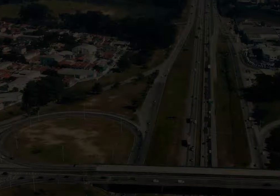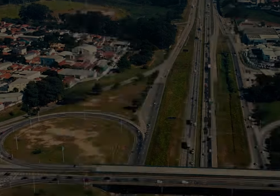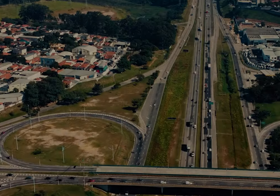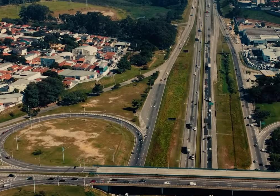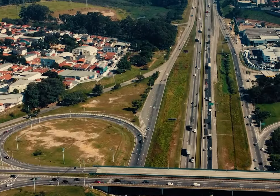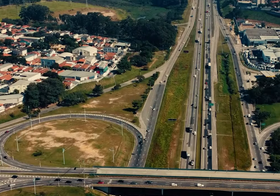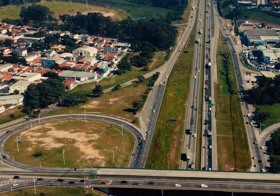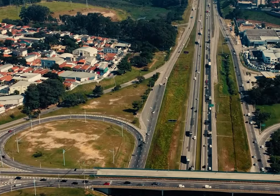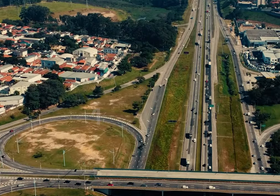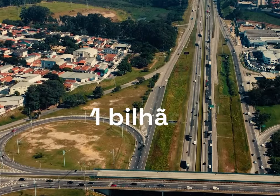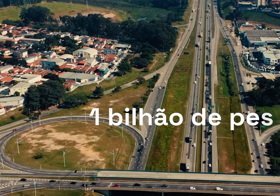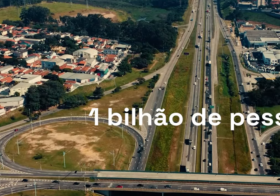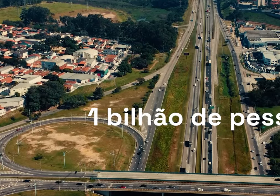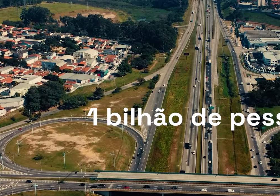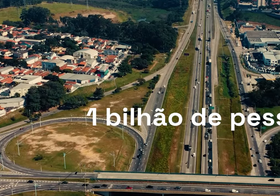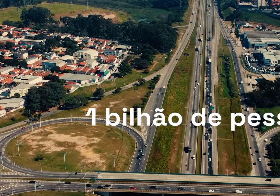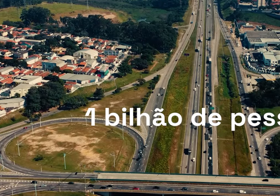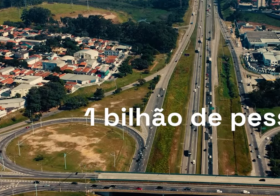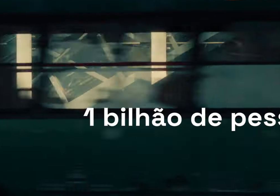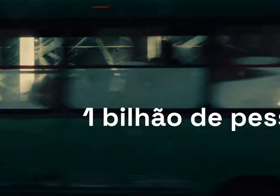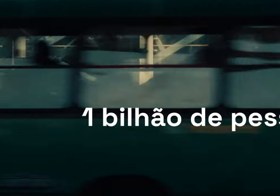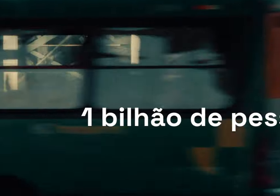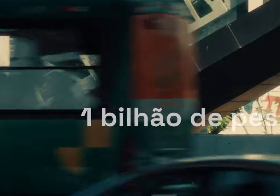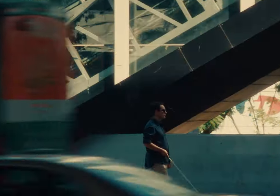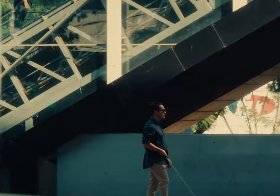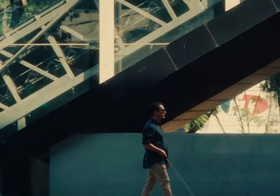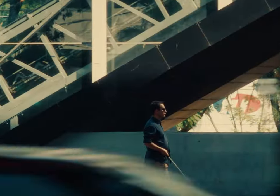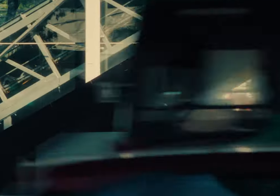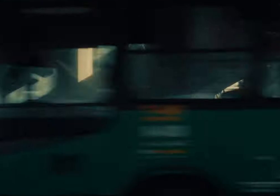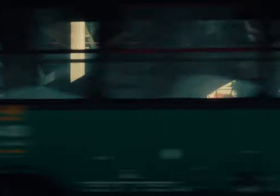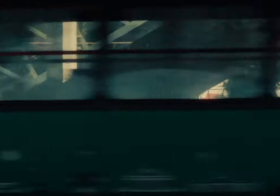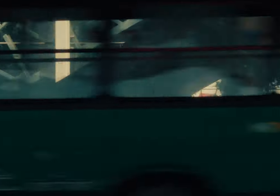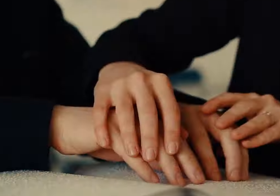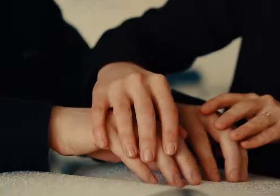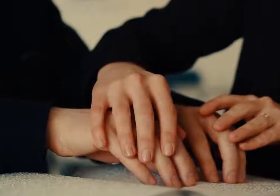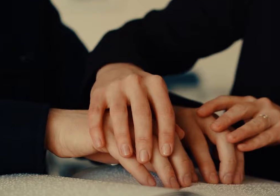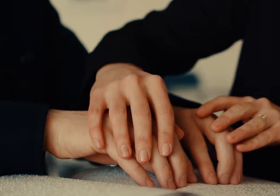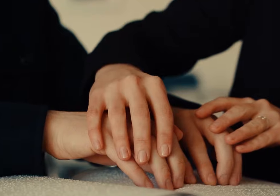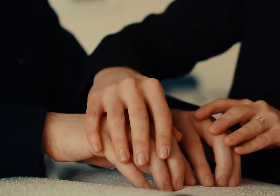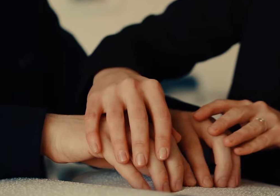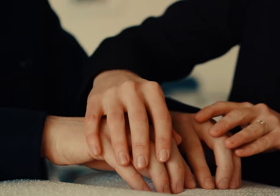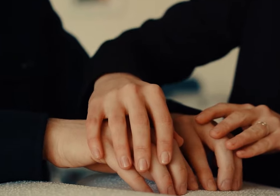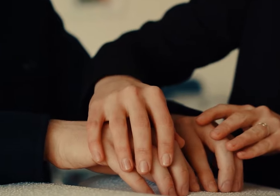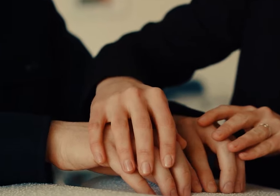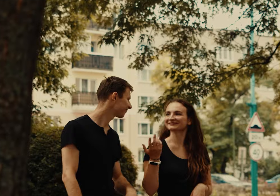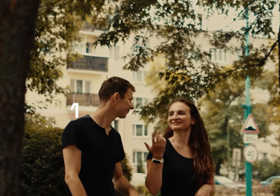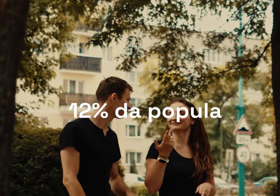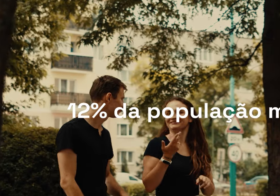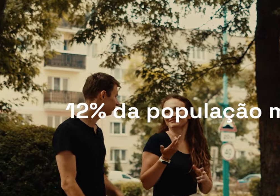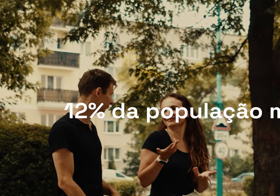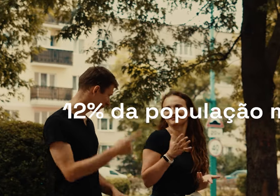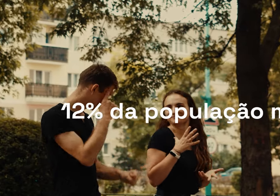Hoje, mais de 1 bilhão de pessoas vivem com algum tipo de necessidades especiais,